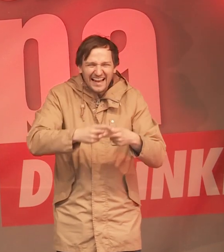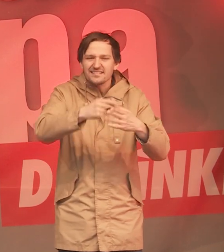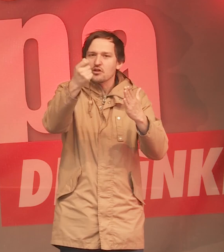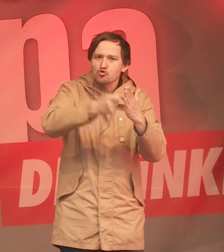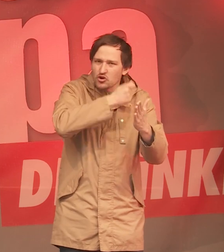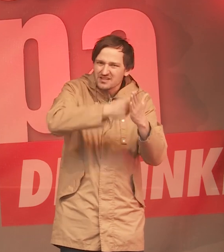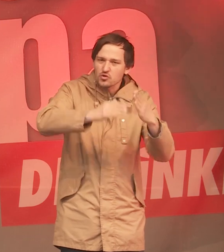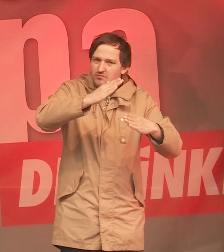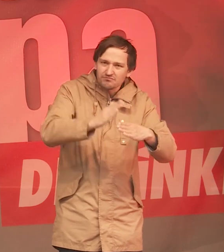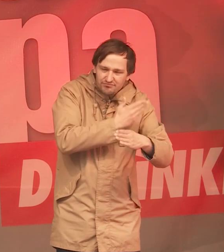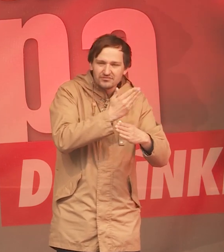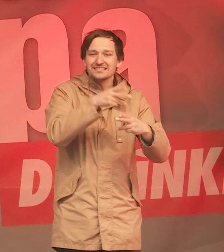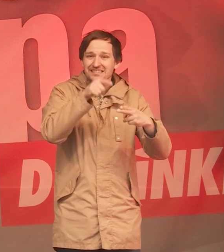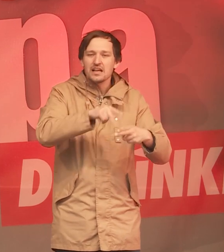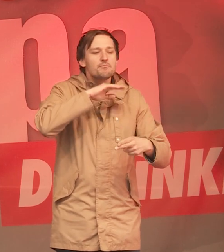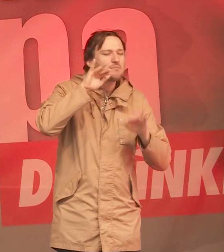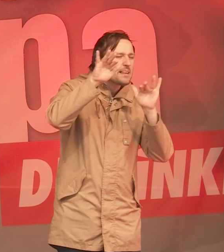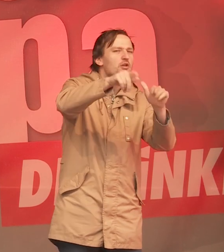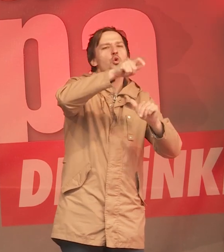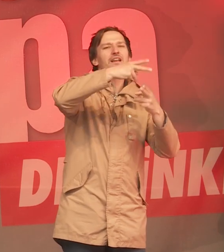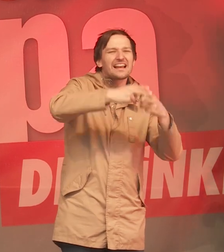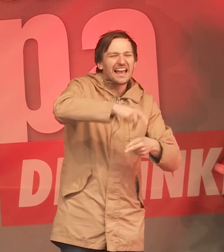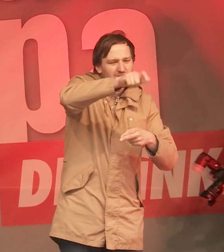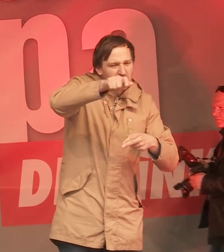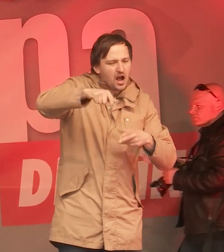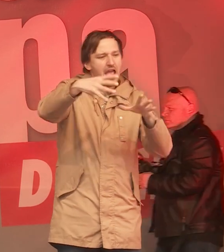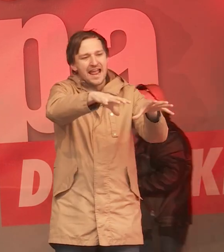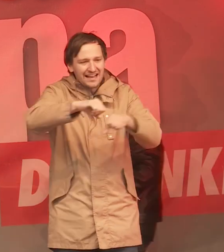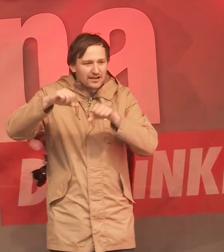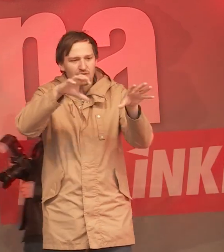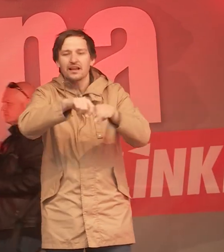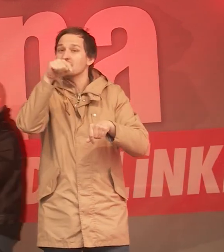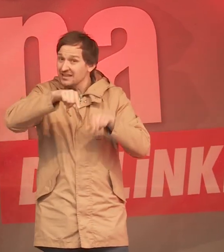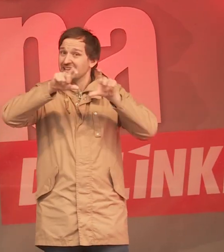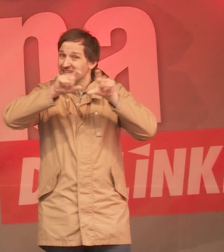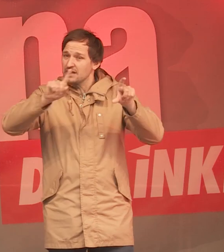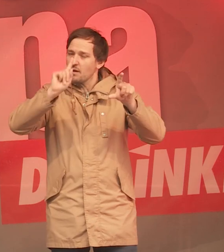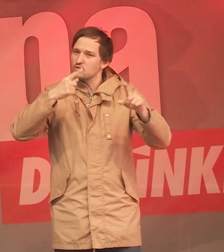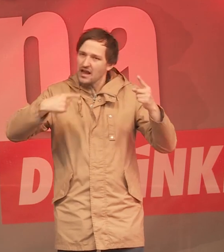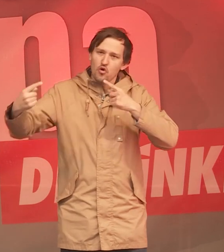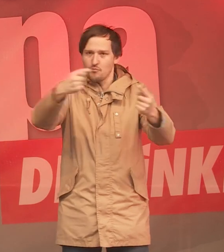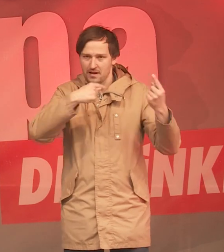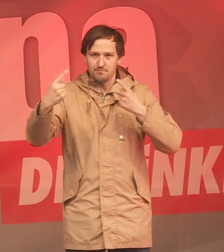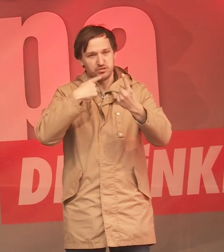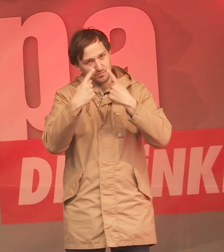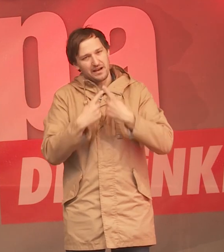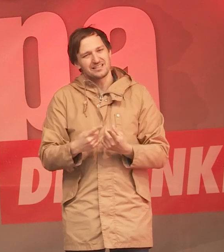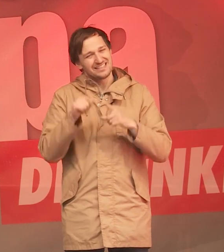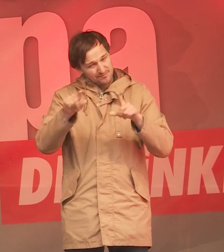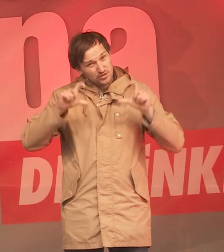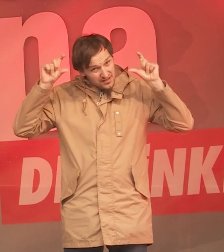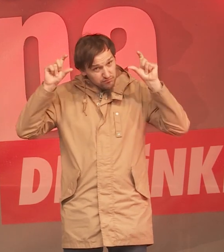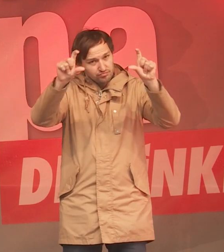Enteignung von Millionen Rentnerinnen und Rentnern. Auch über diese Enteignung müssen wir reden. Und das gehört doch die Tagesordnung.